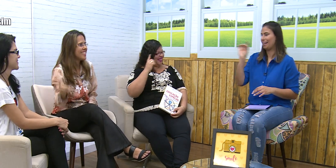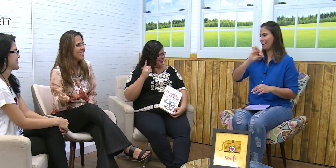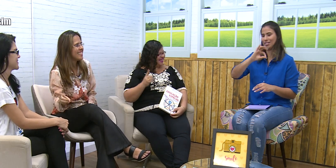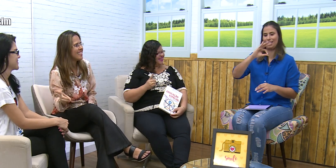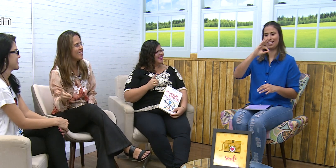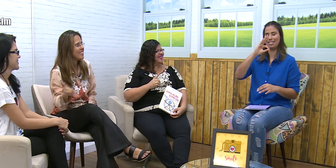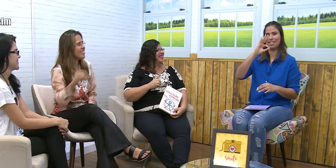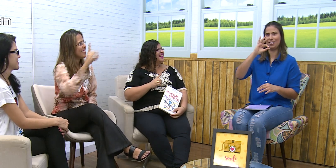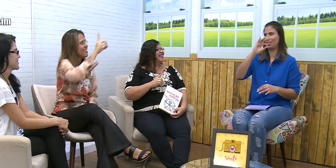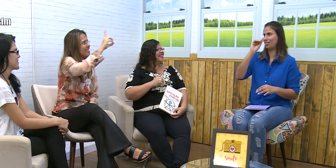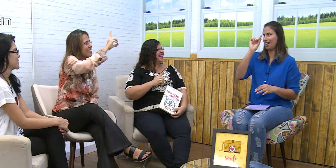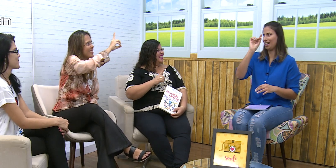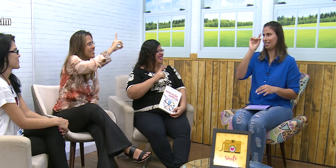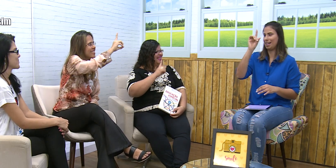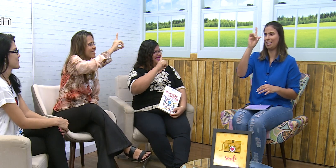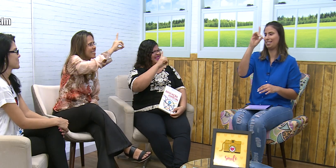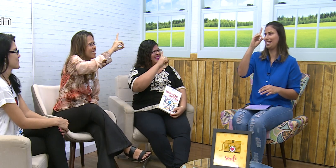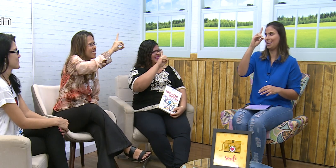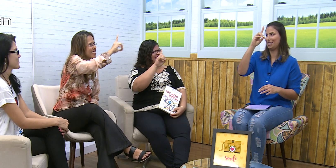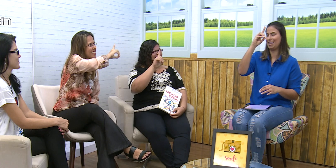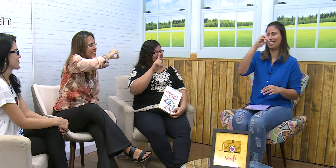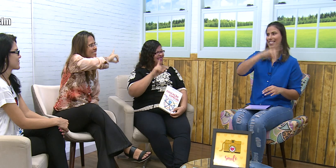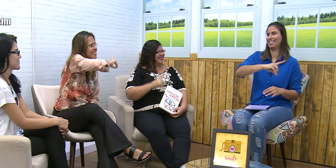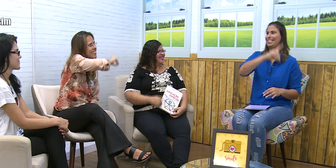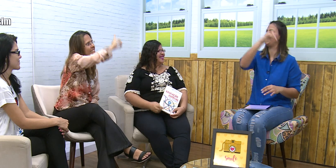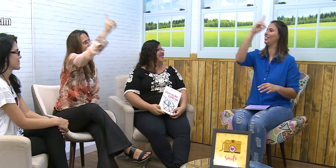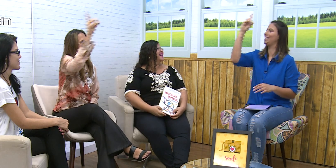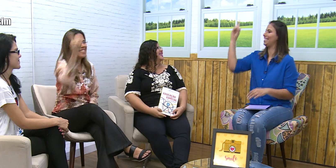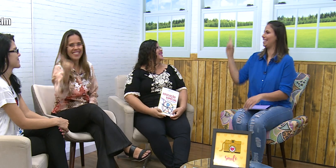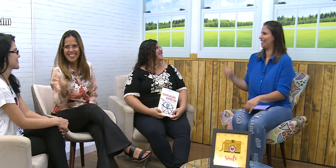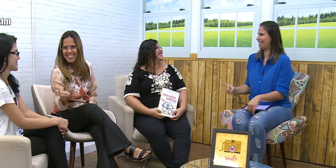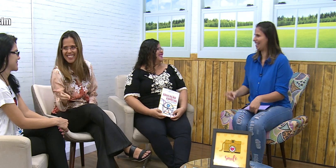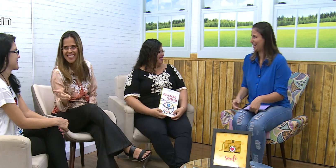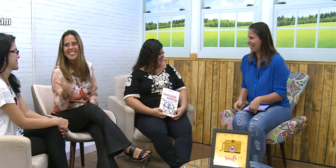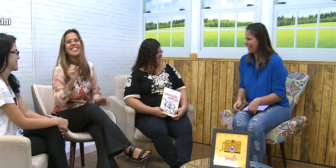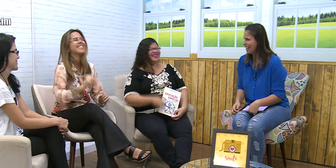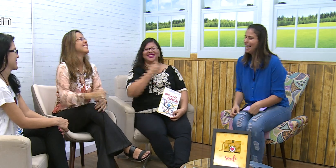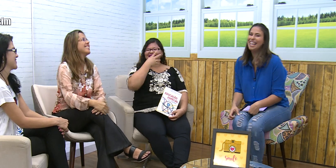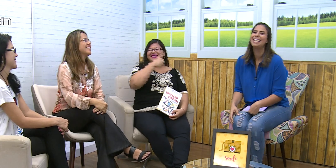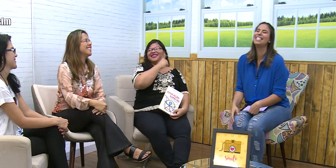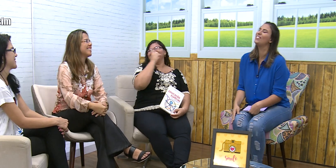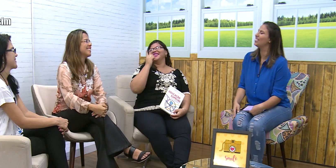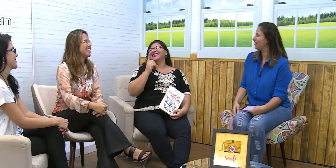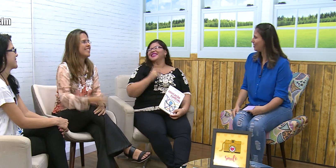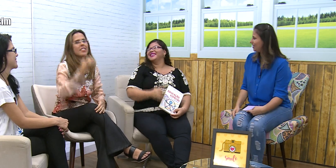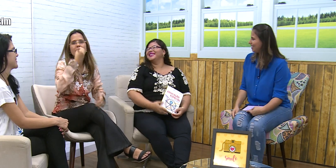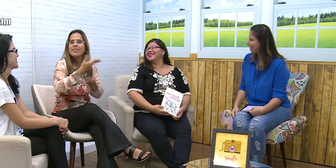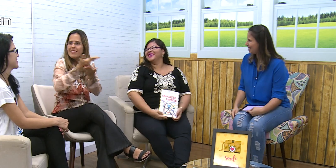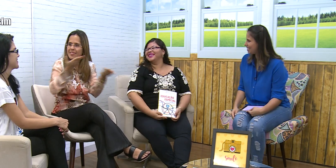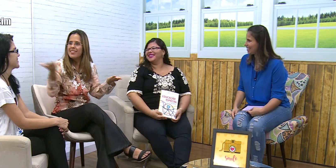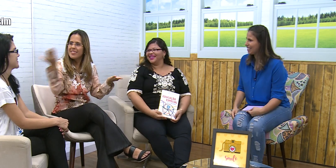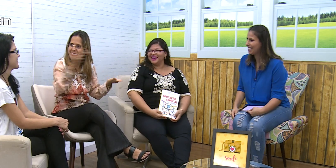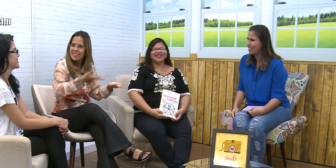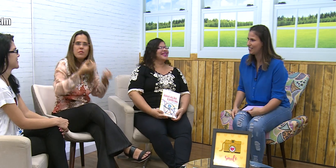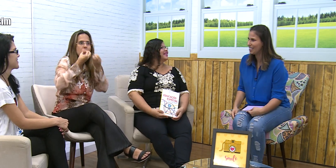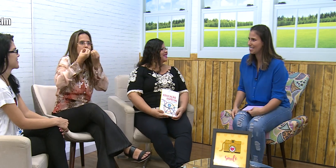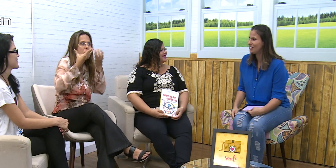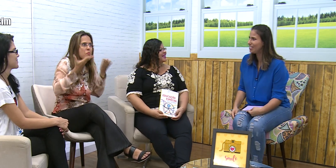Ai, gente, é assim, ó. Assim, assim. Bom dia. Sejam muito bem-vindas aqui ao Vem Assim. Muito